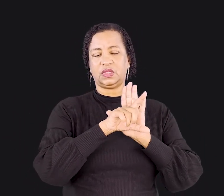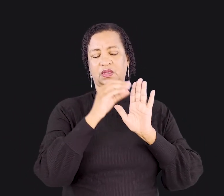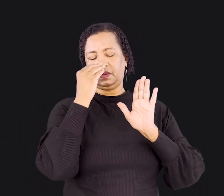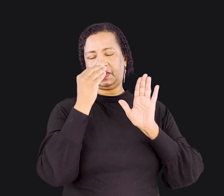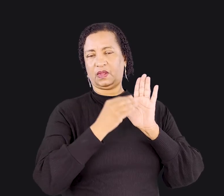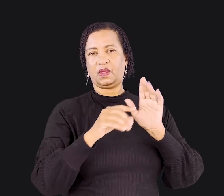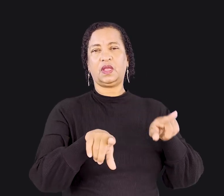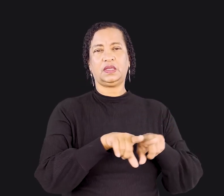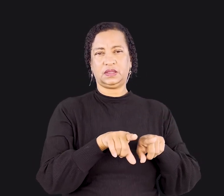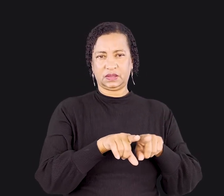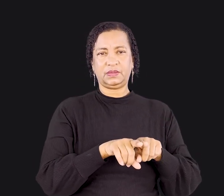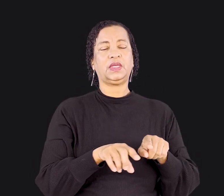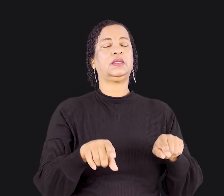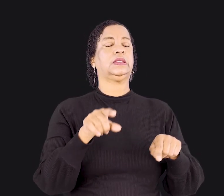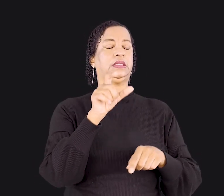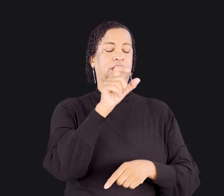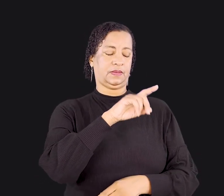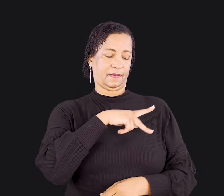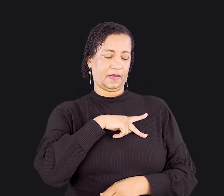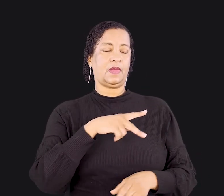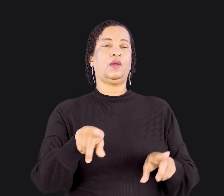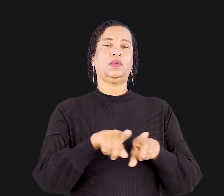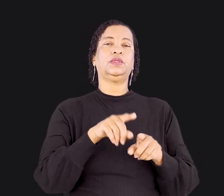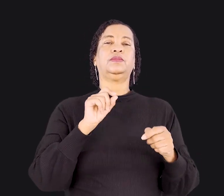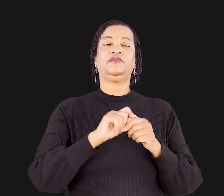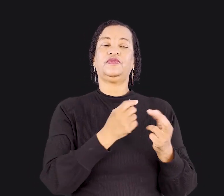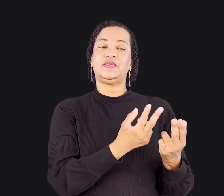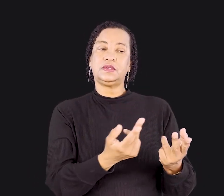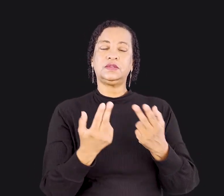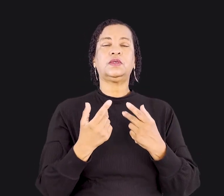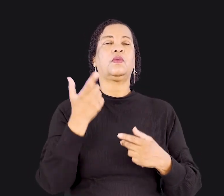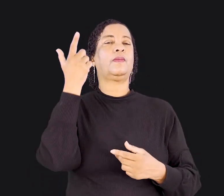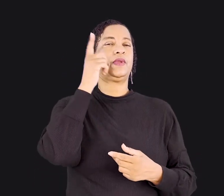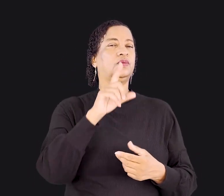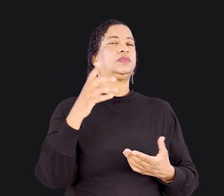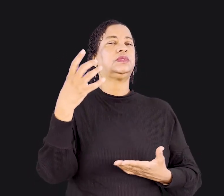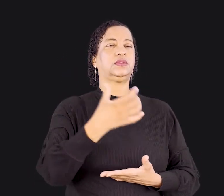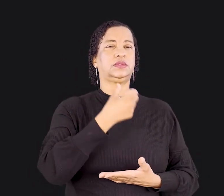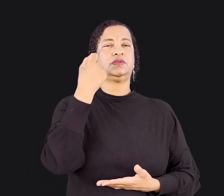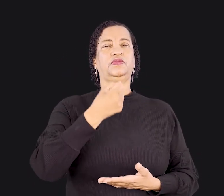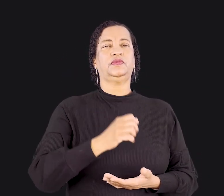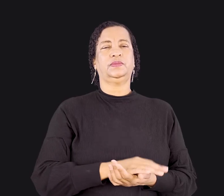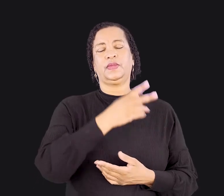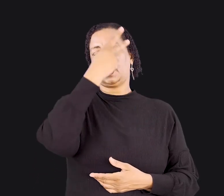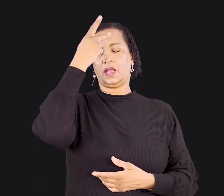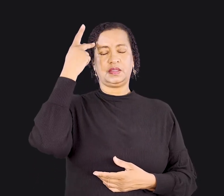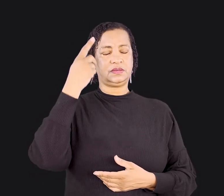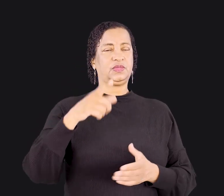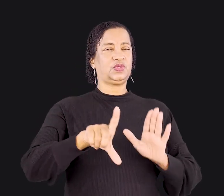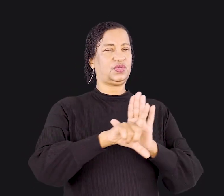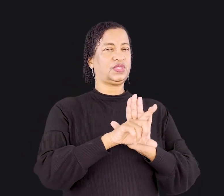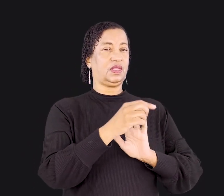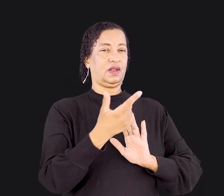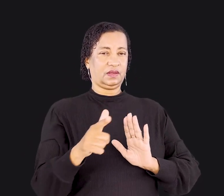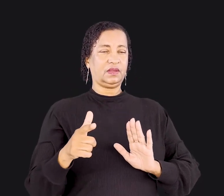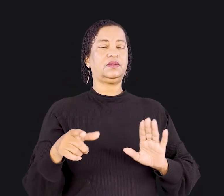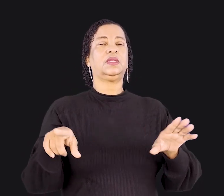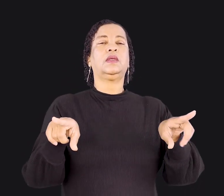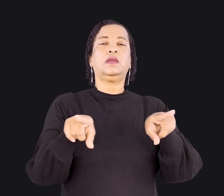até onde foi possível, ele se tornou como sem lei. E ele escreve, Para os que estão sem lei, tornei-me como